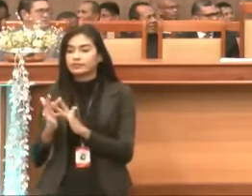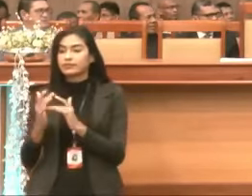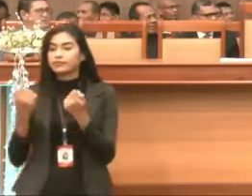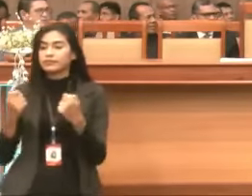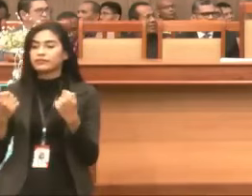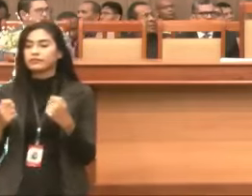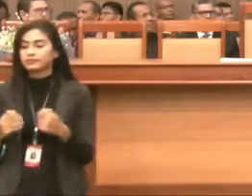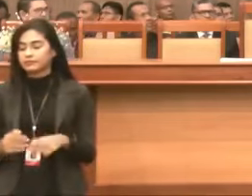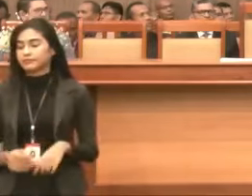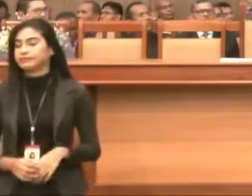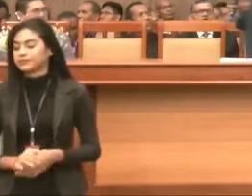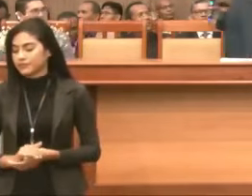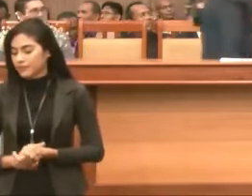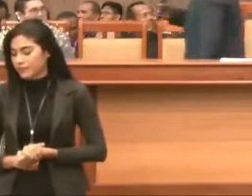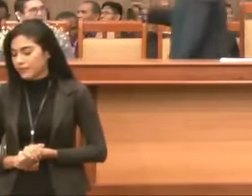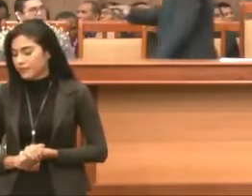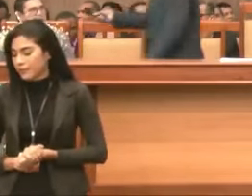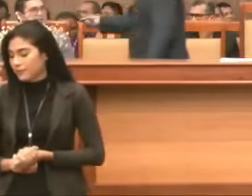Hein, como é?